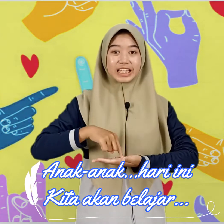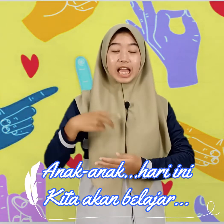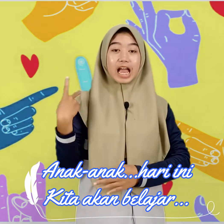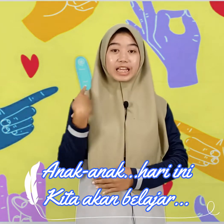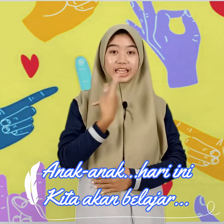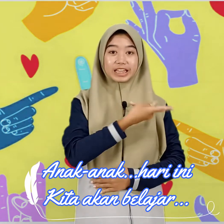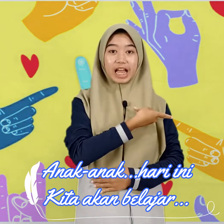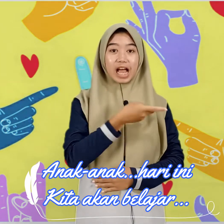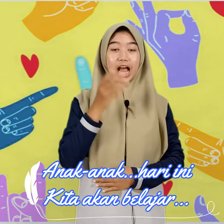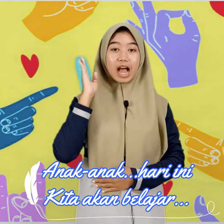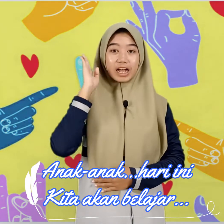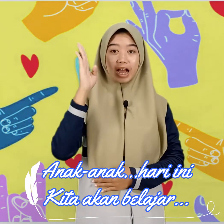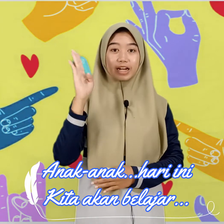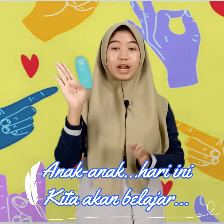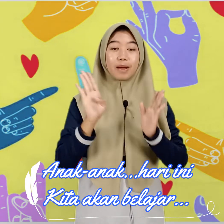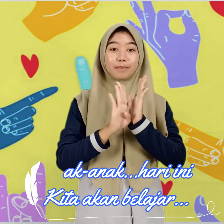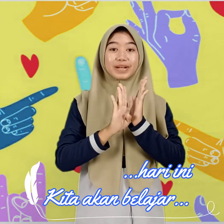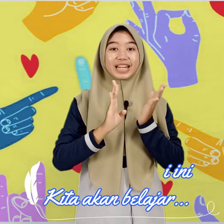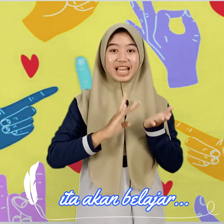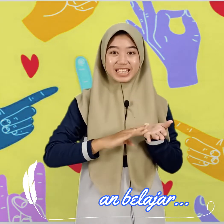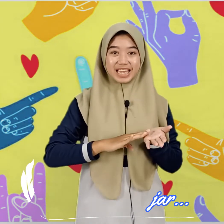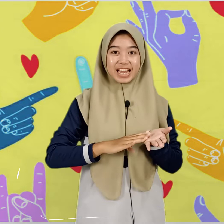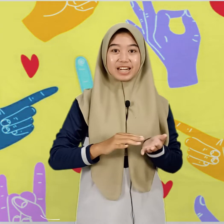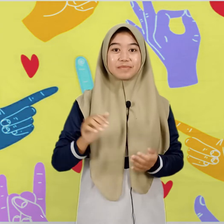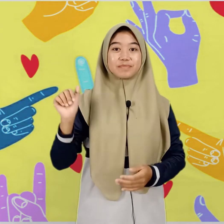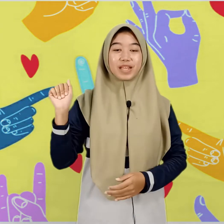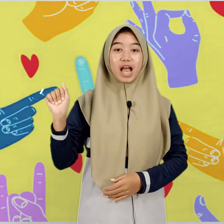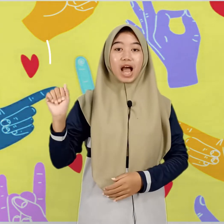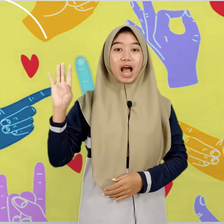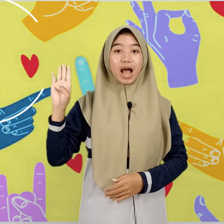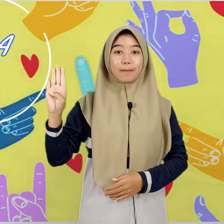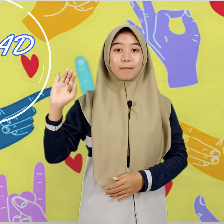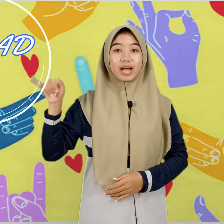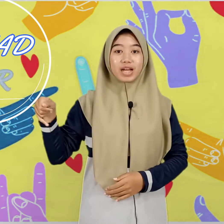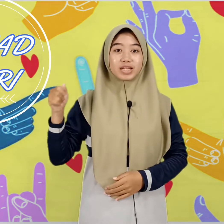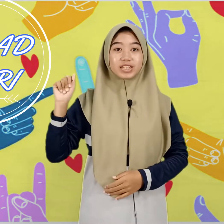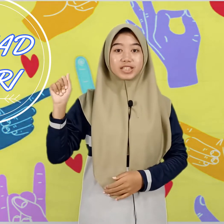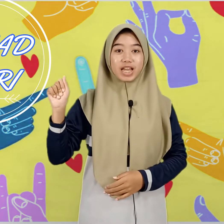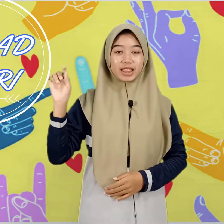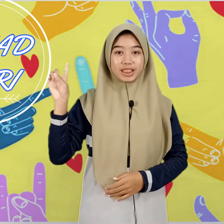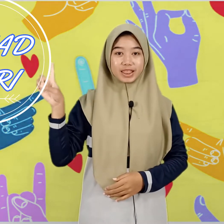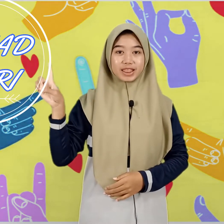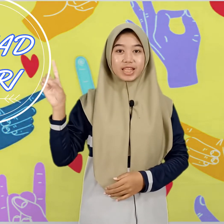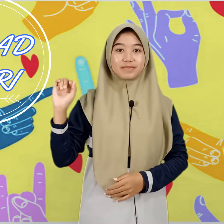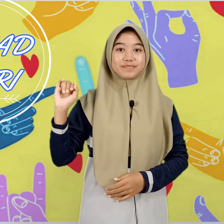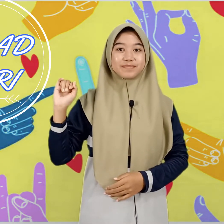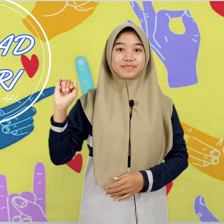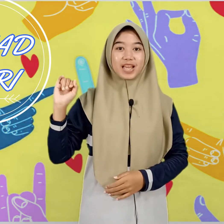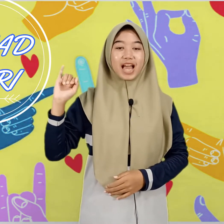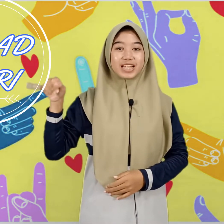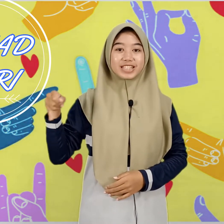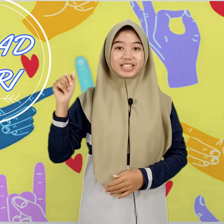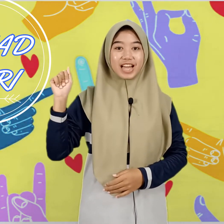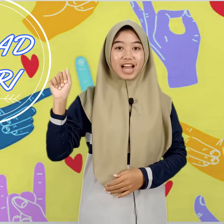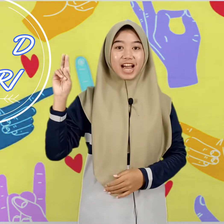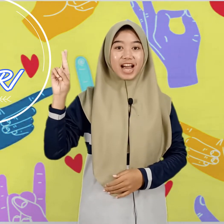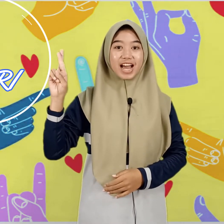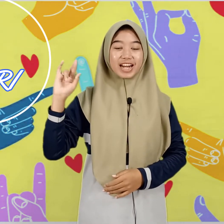kita akan belajar A-J-A-R